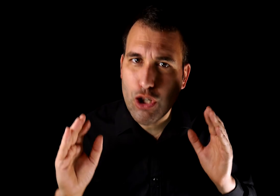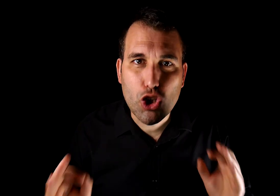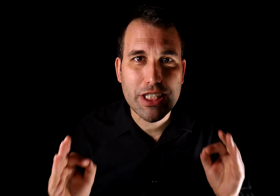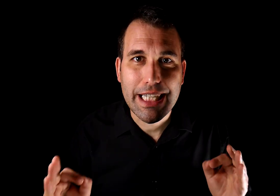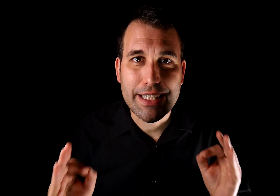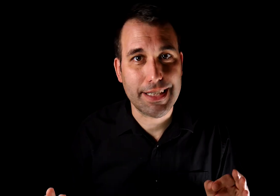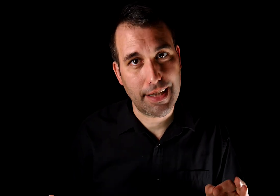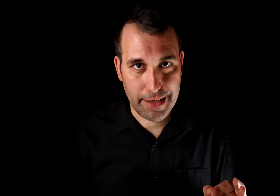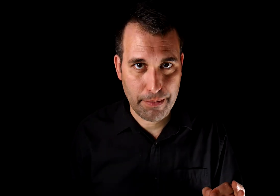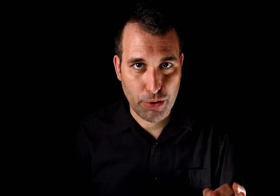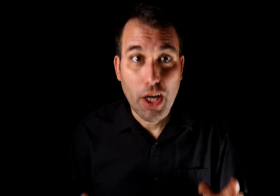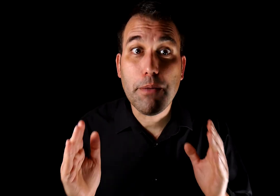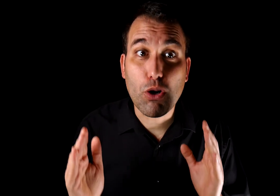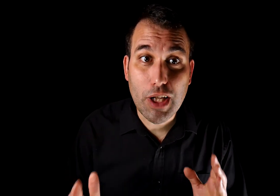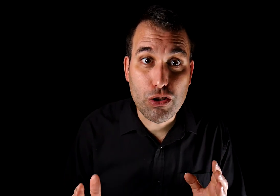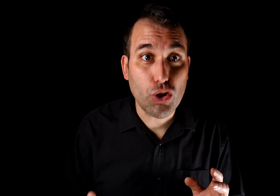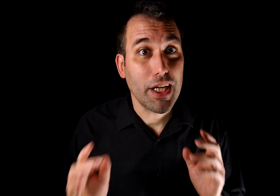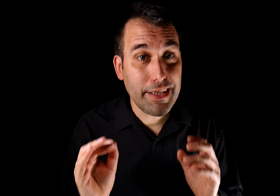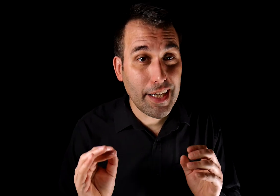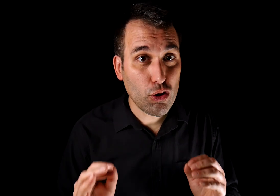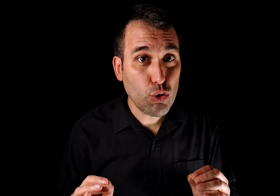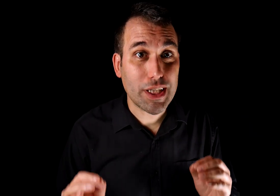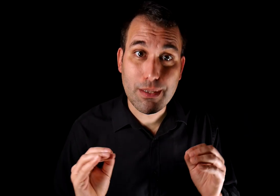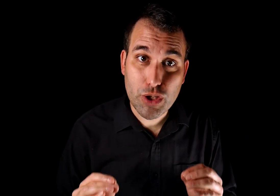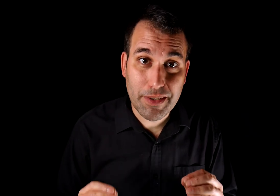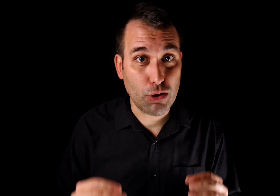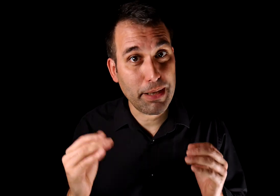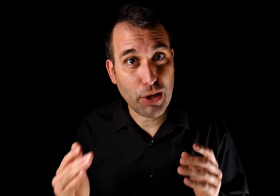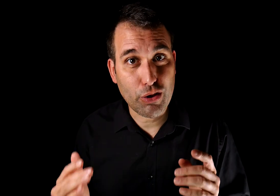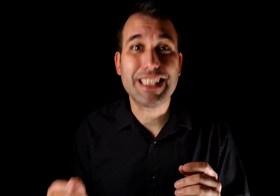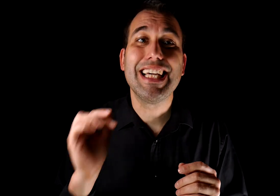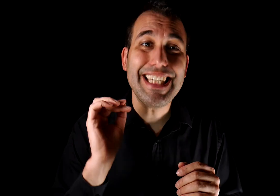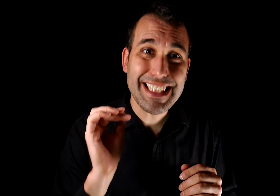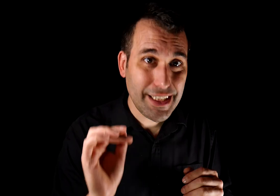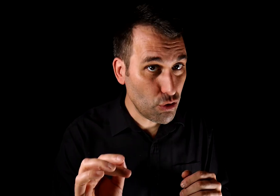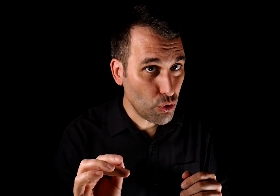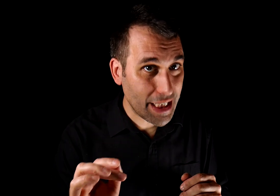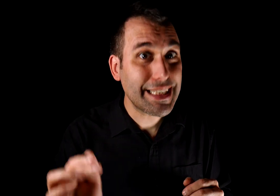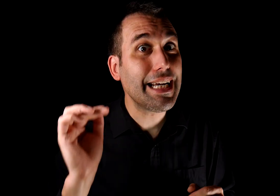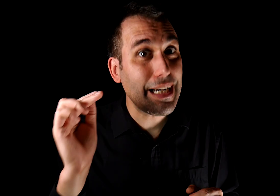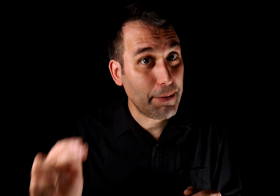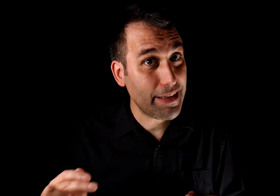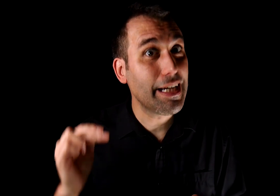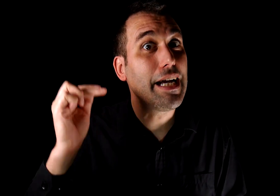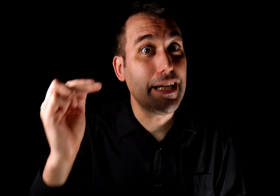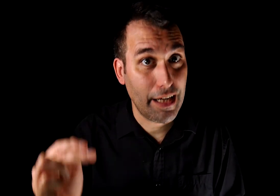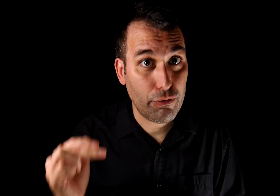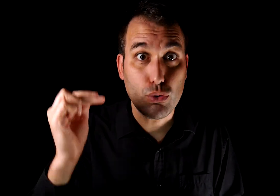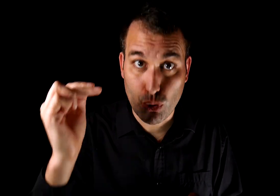constantes en el tiempo. Y por lo tanto, indican conductas abusivas o manipuladoras que sin duda se repetirán en el futuro.